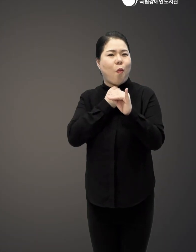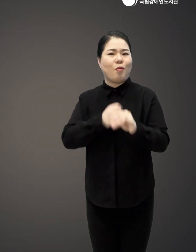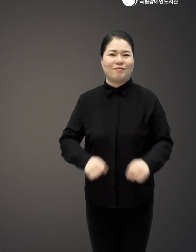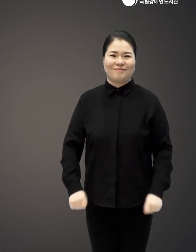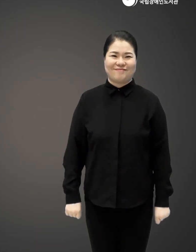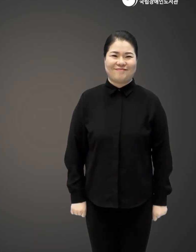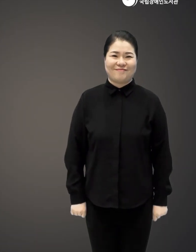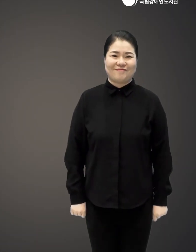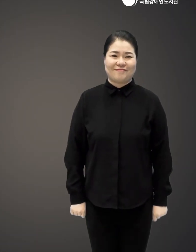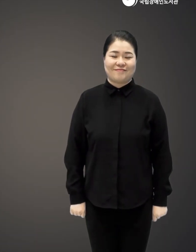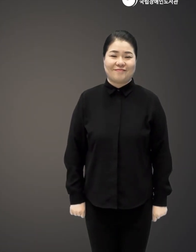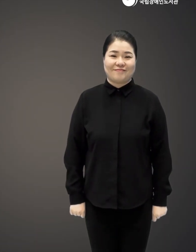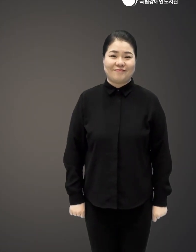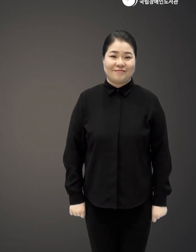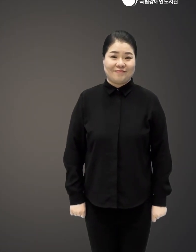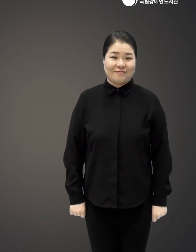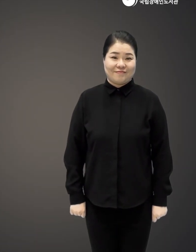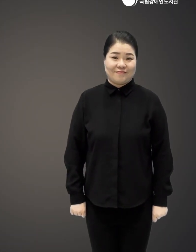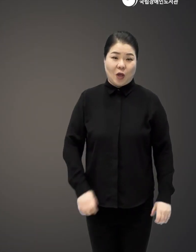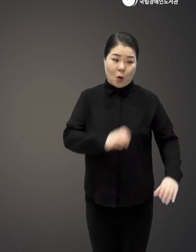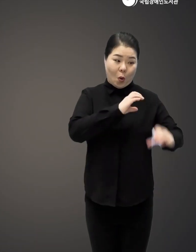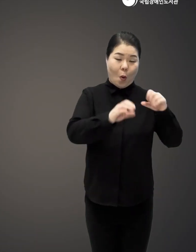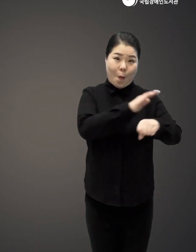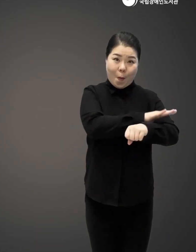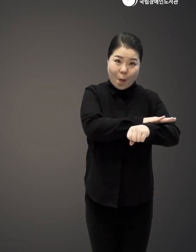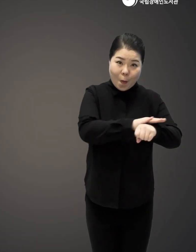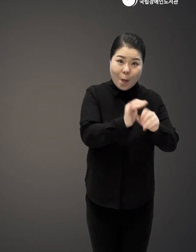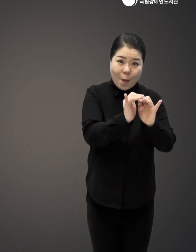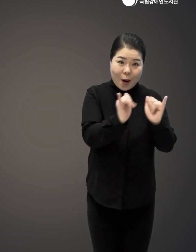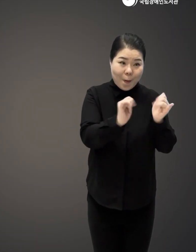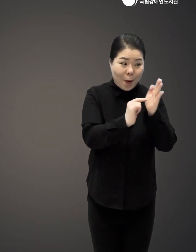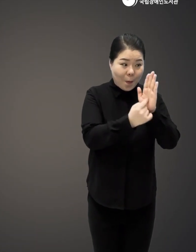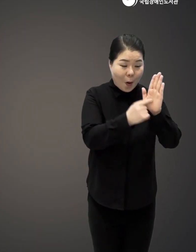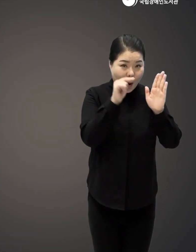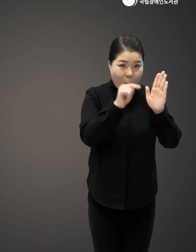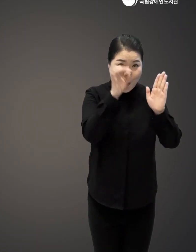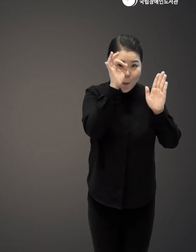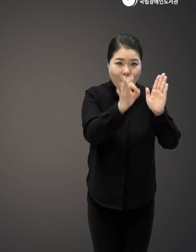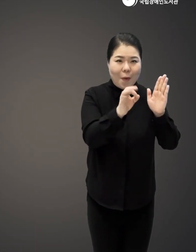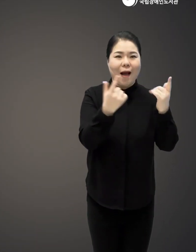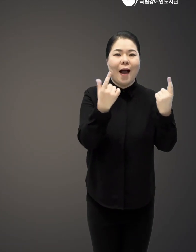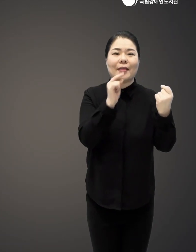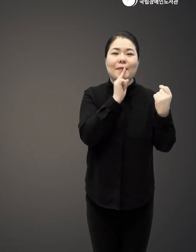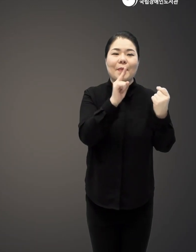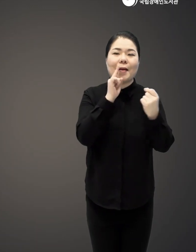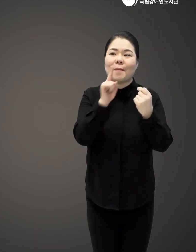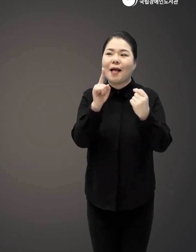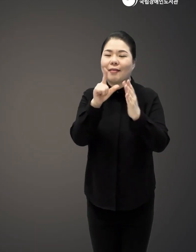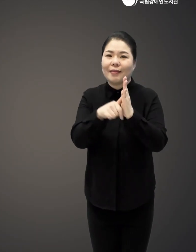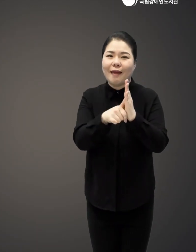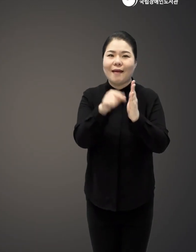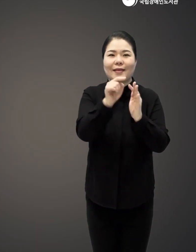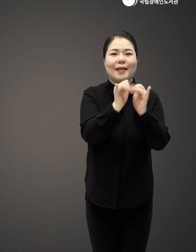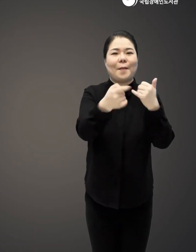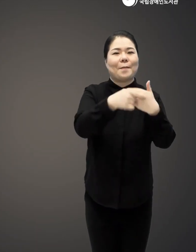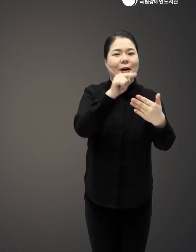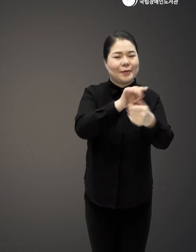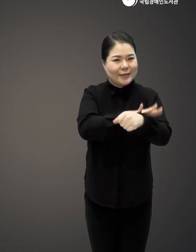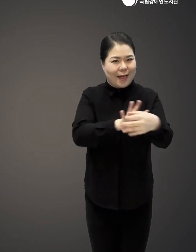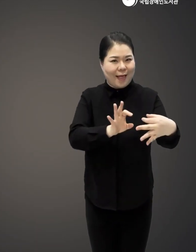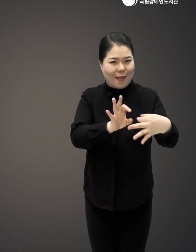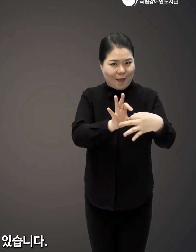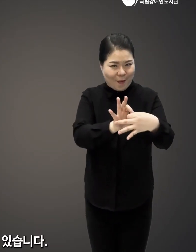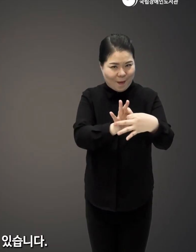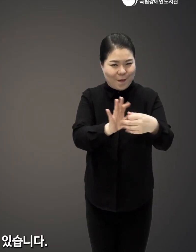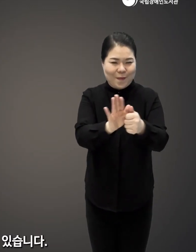그래서 이 소통을 잘하는 사람들의 표현에는요 같은 말이더라도 상대의 마음을 좀 잘 연결해 주고